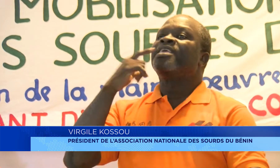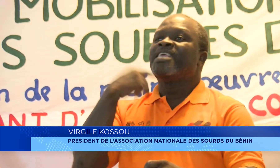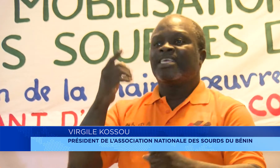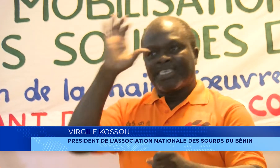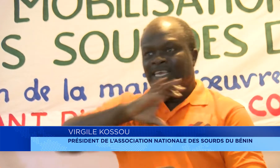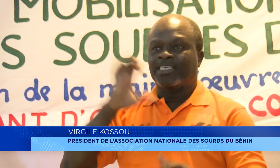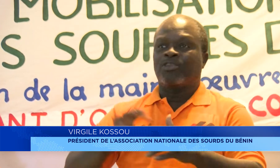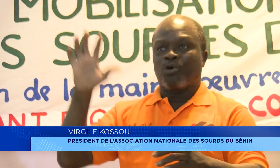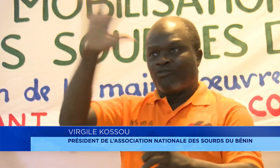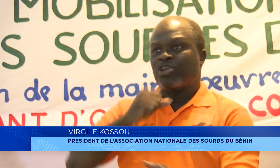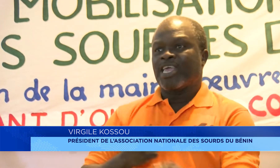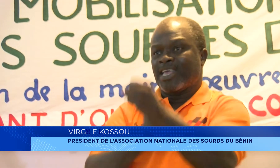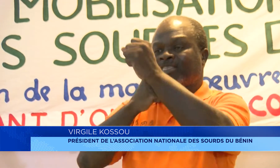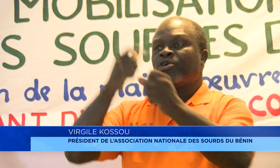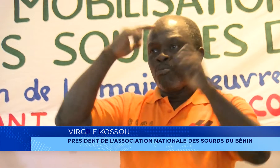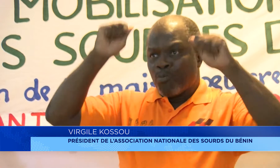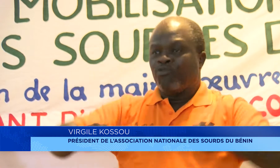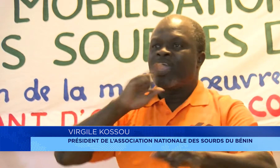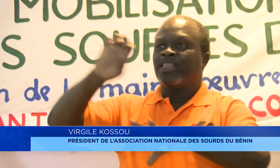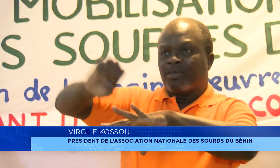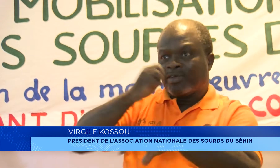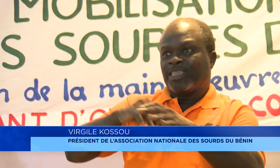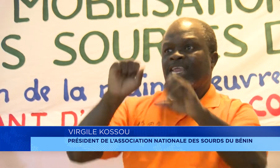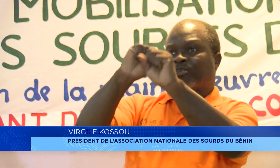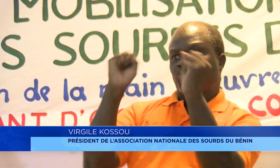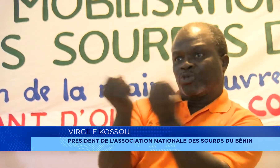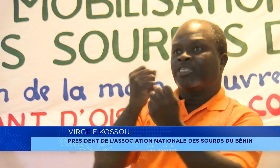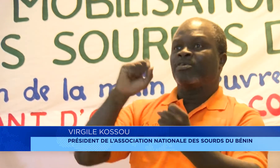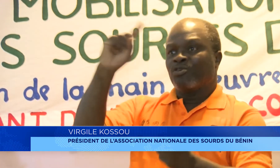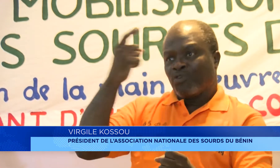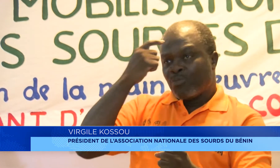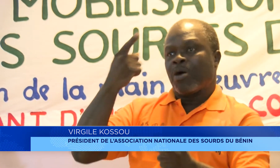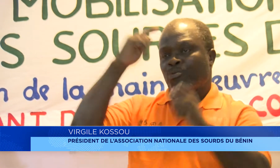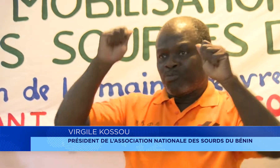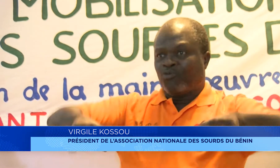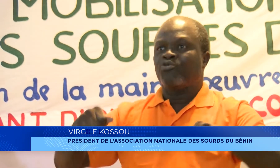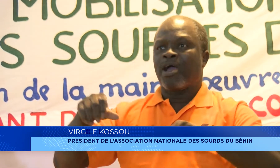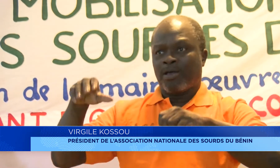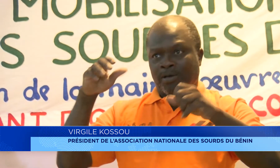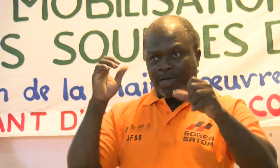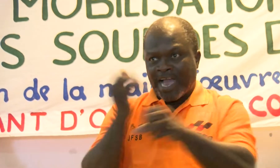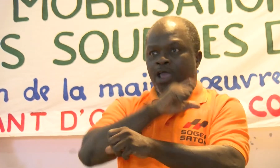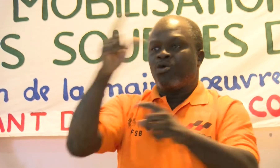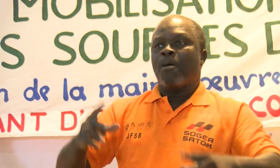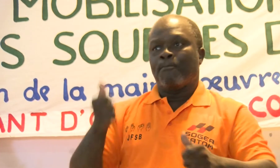la fondation de l'Italien pour aider ces femmes sourdes à pouvoir, ne serait-ce que trouver